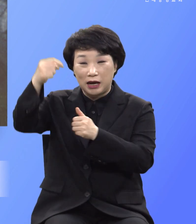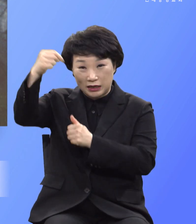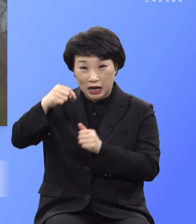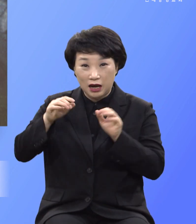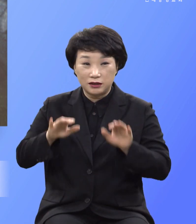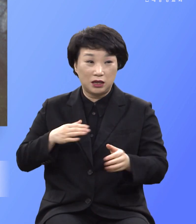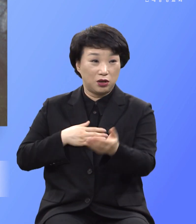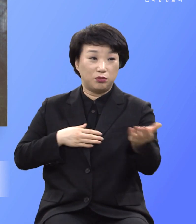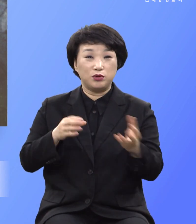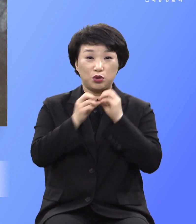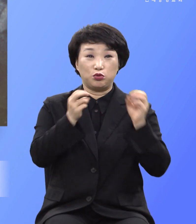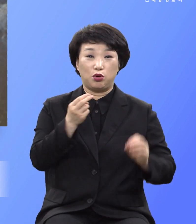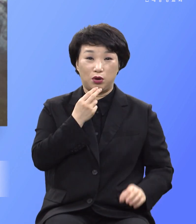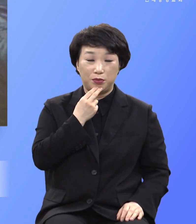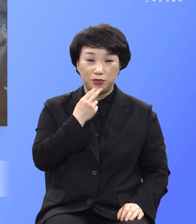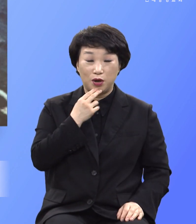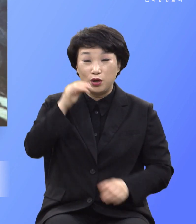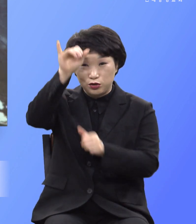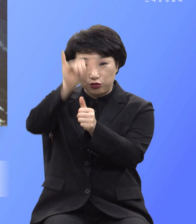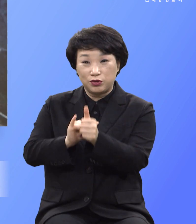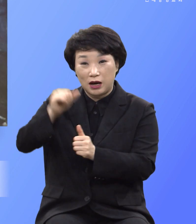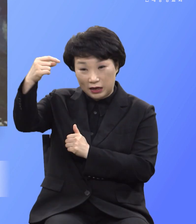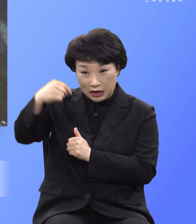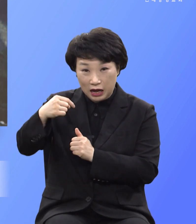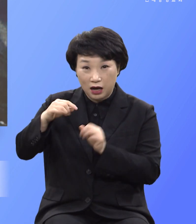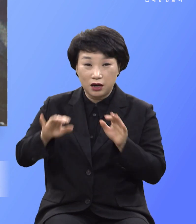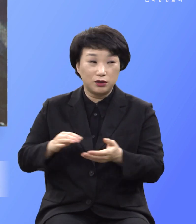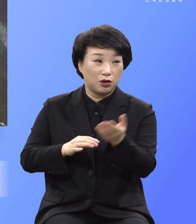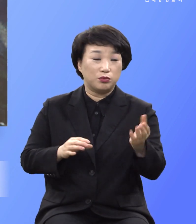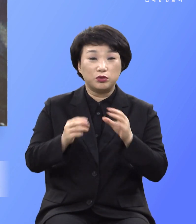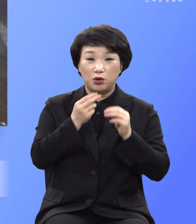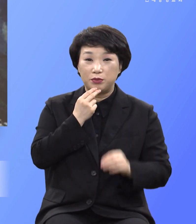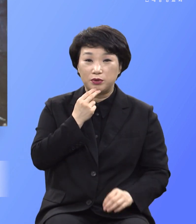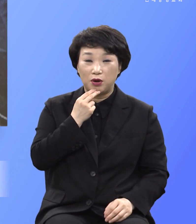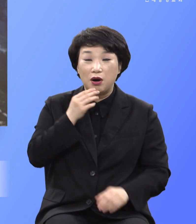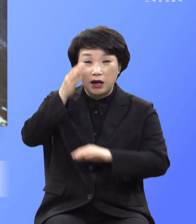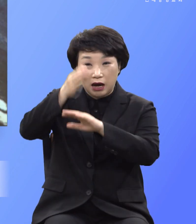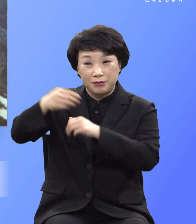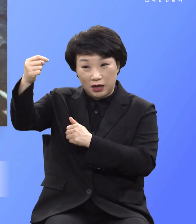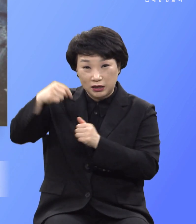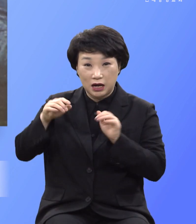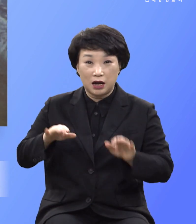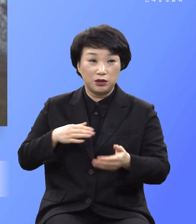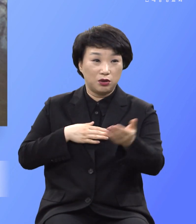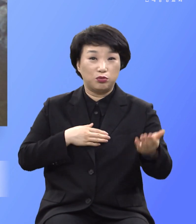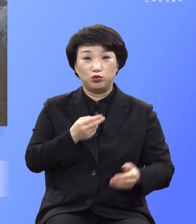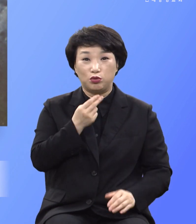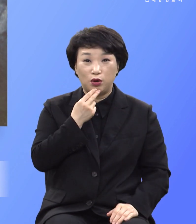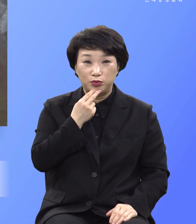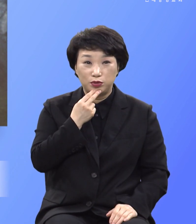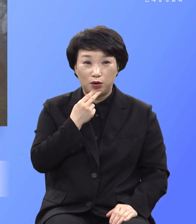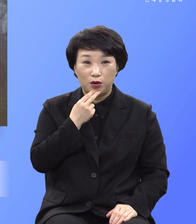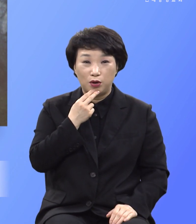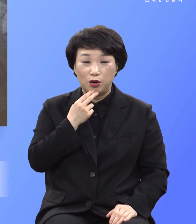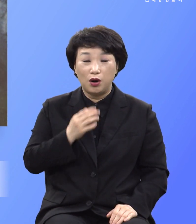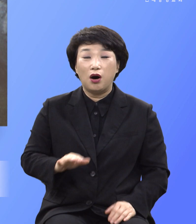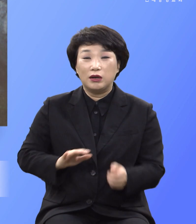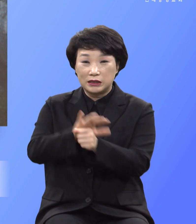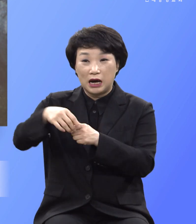안하는 거 충성하라는데 안하는 거 감사하라는데 안하는 거 사랑하라는데